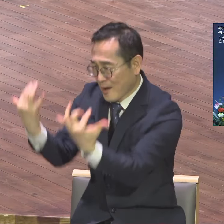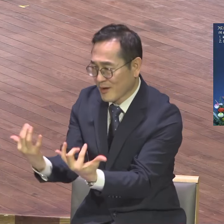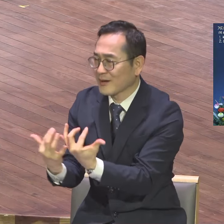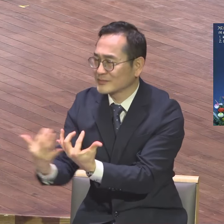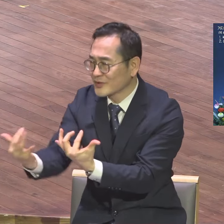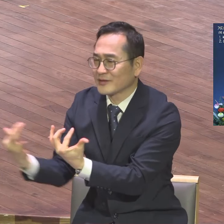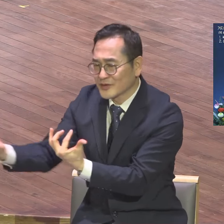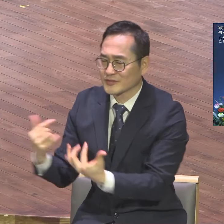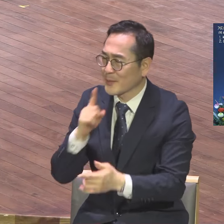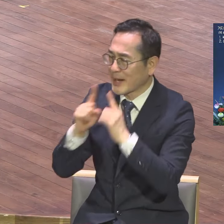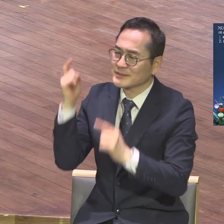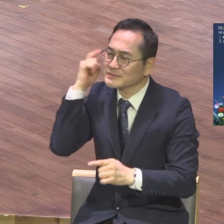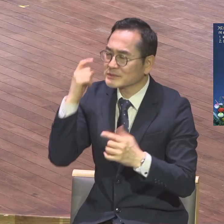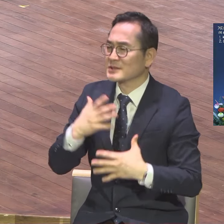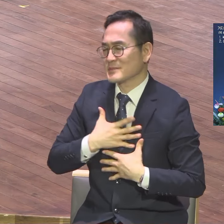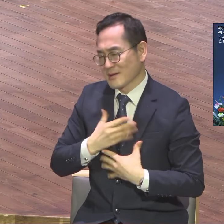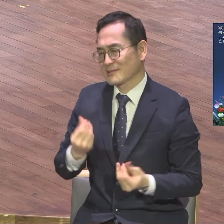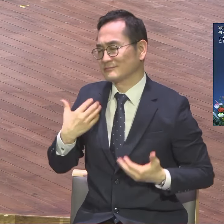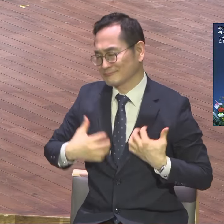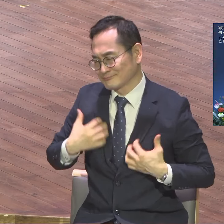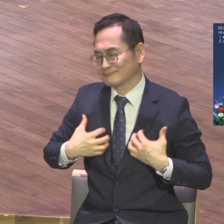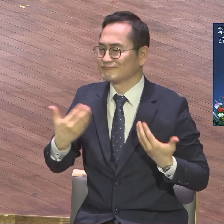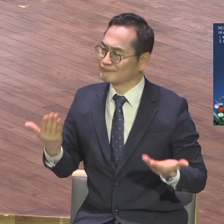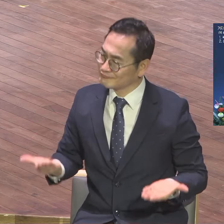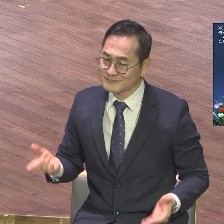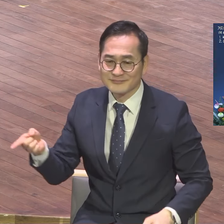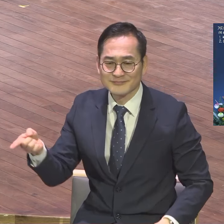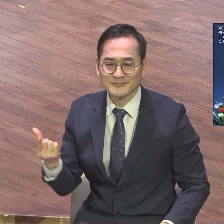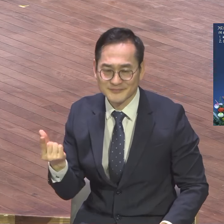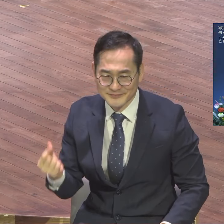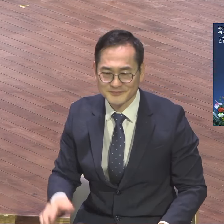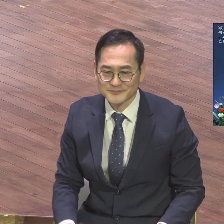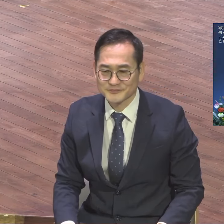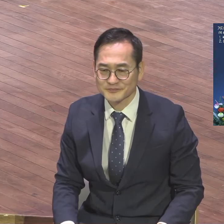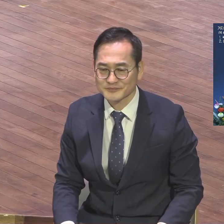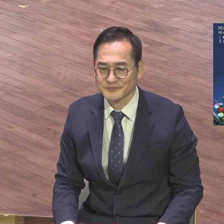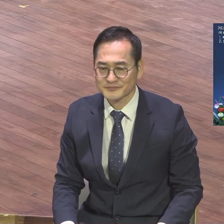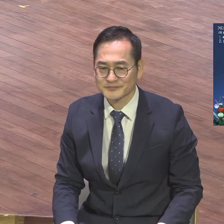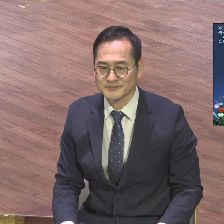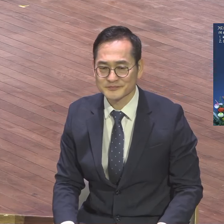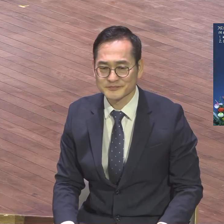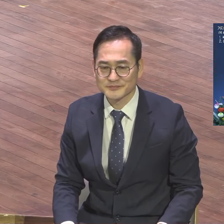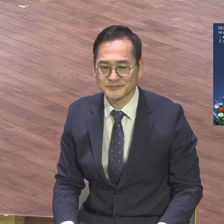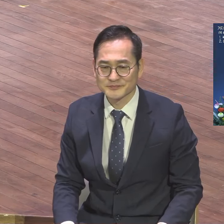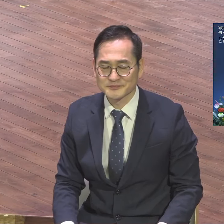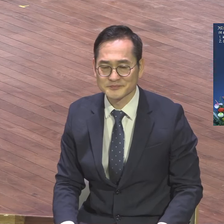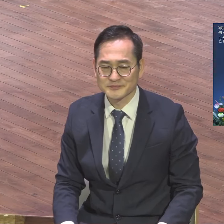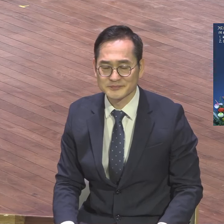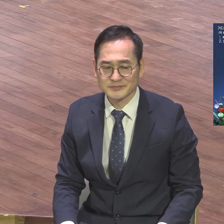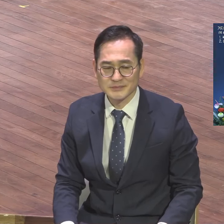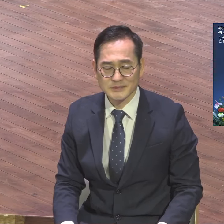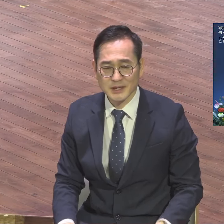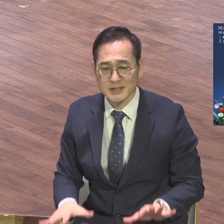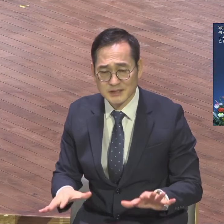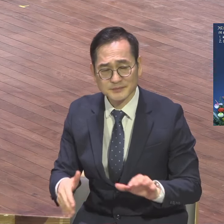특별히 놓지 마야 될 것은요 여러분 지금 모습 환경 눈에 보이는 상황 여기 속으면 안 돼요